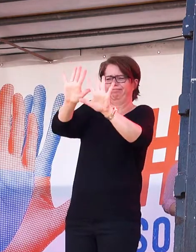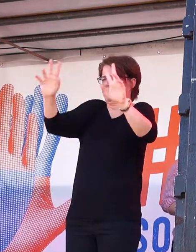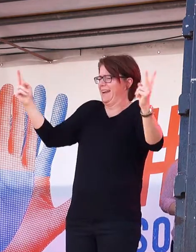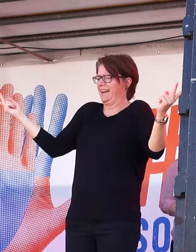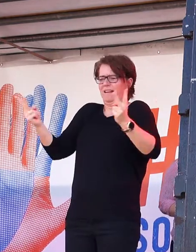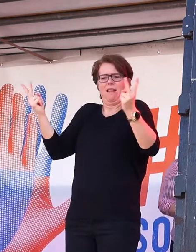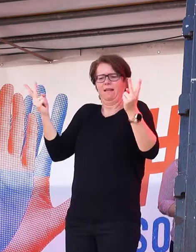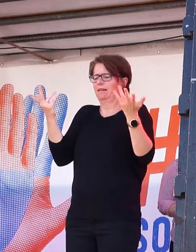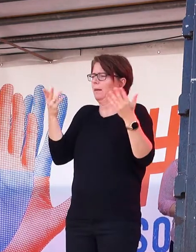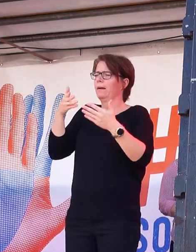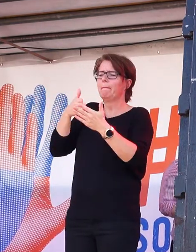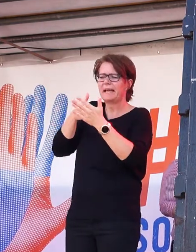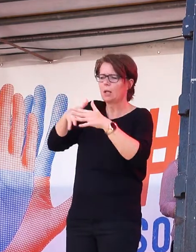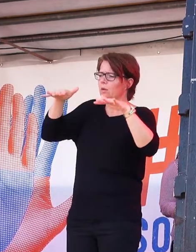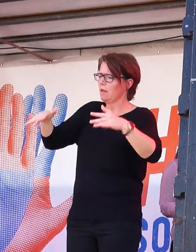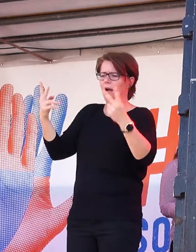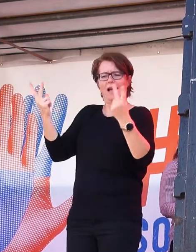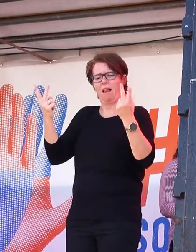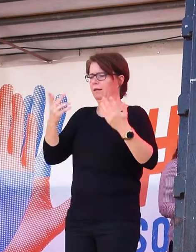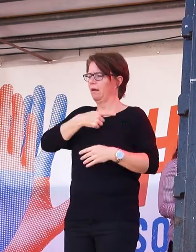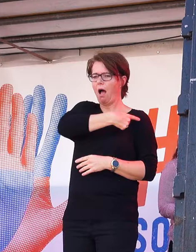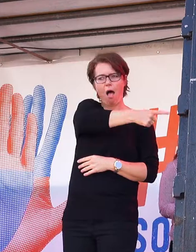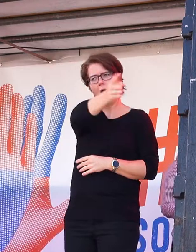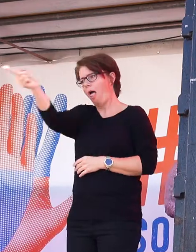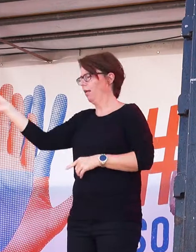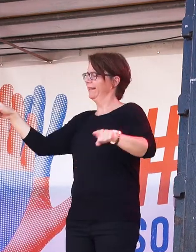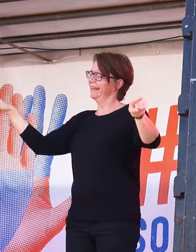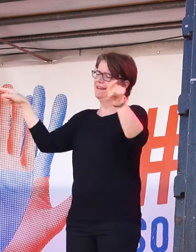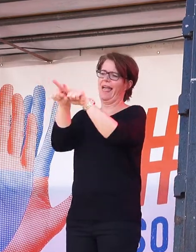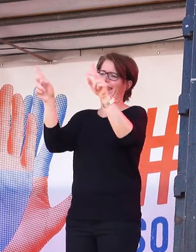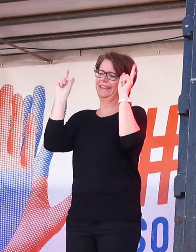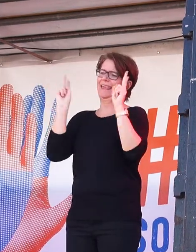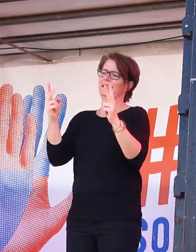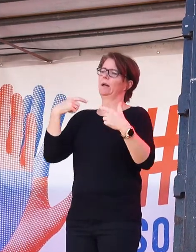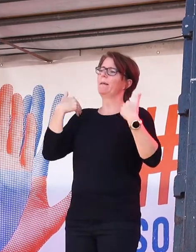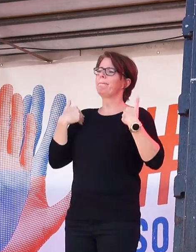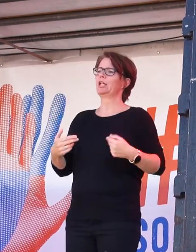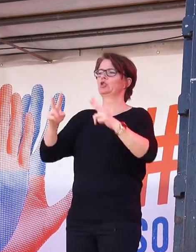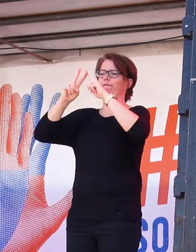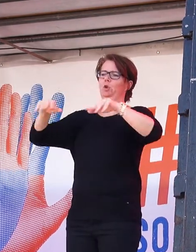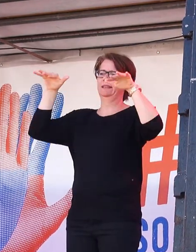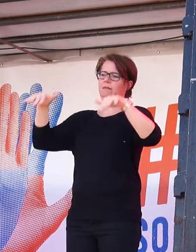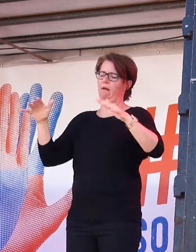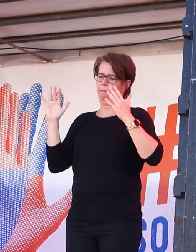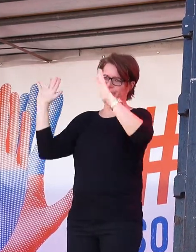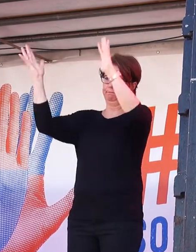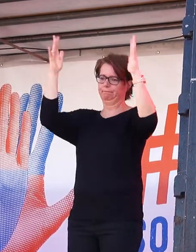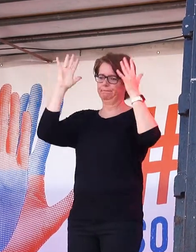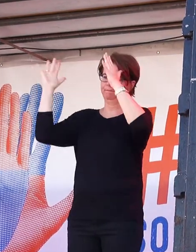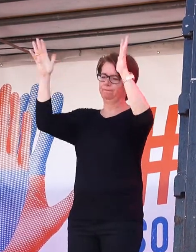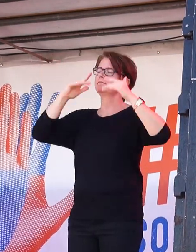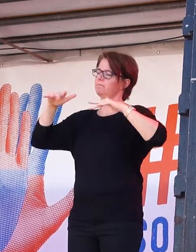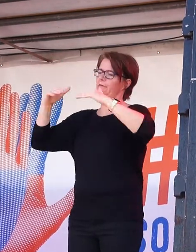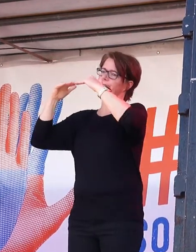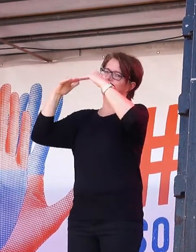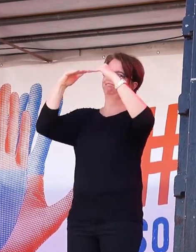behindert ist oder nicht. Menschenwürde ist für alle gleich. Menschenwürde ist unteilbar. Und wir wollen